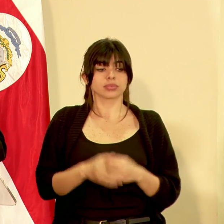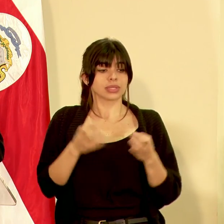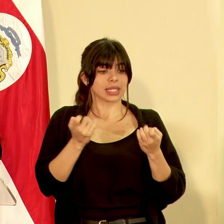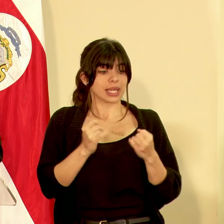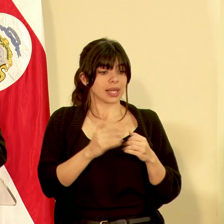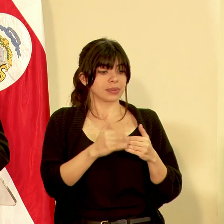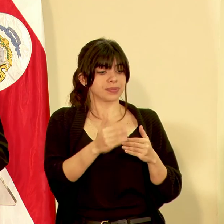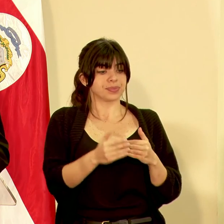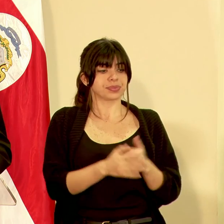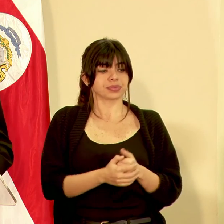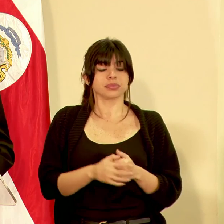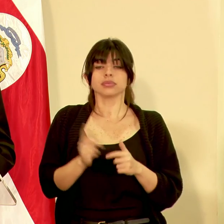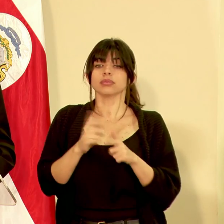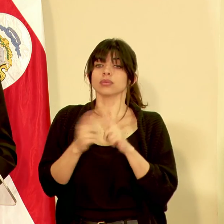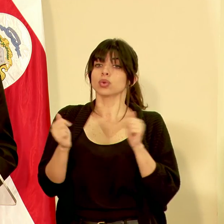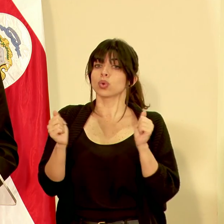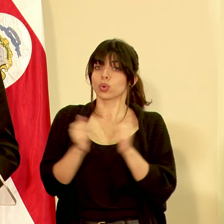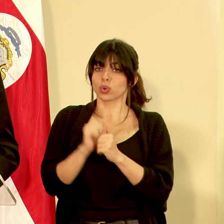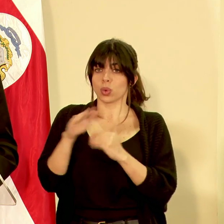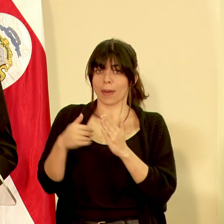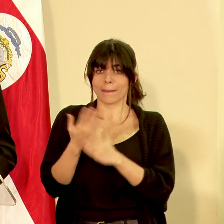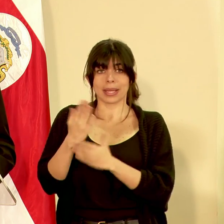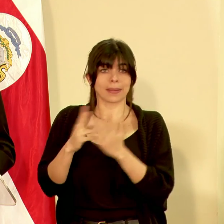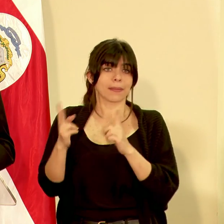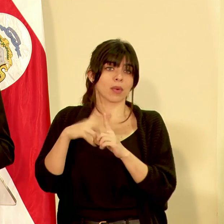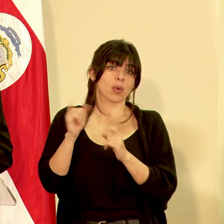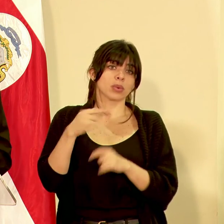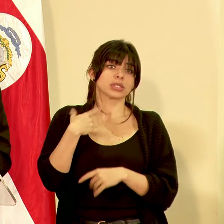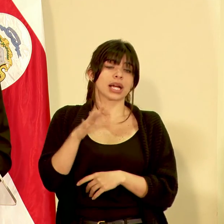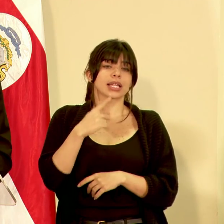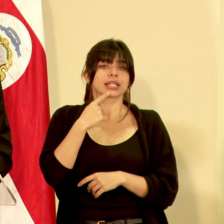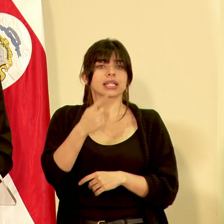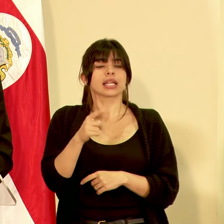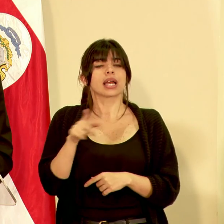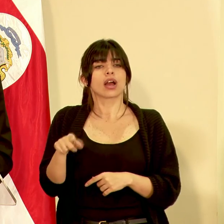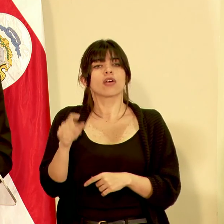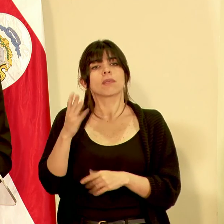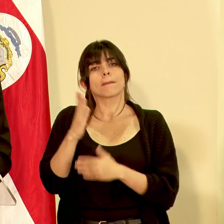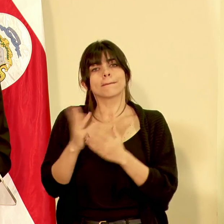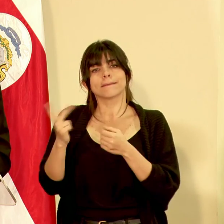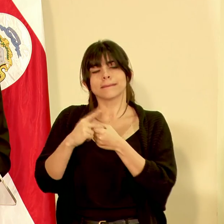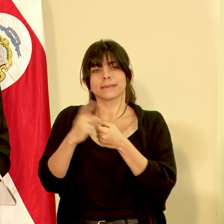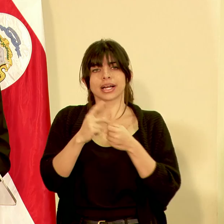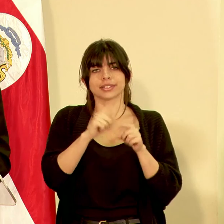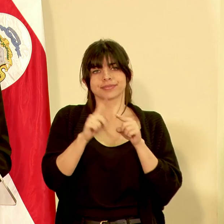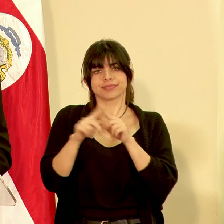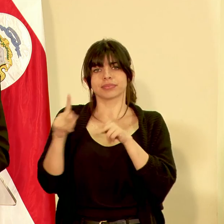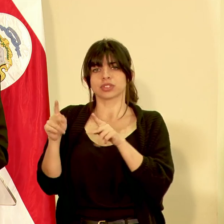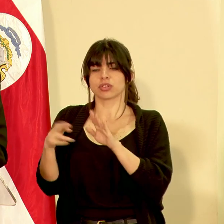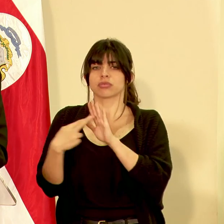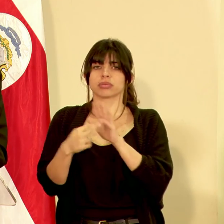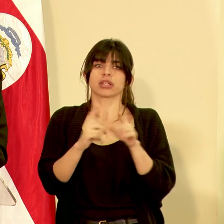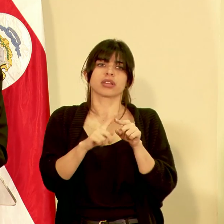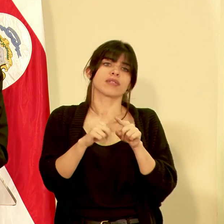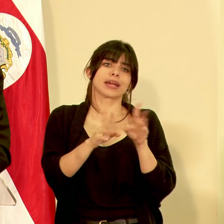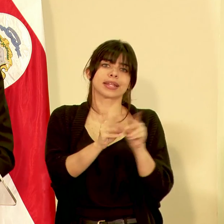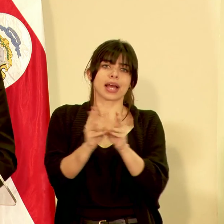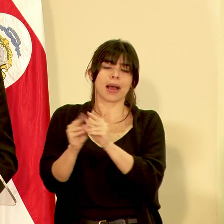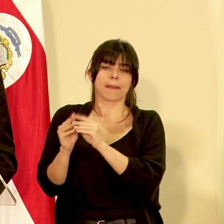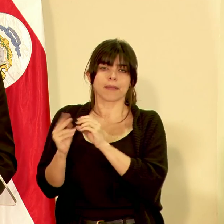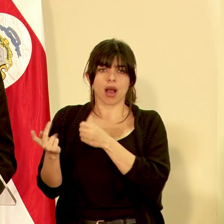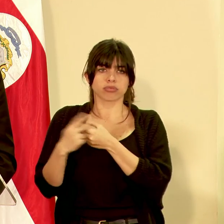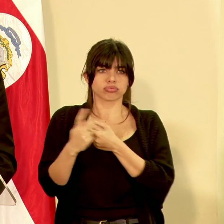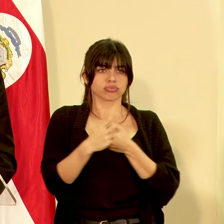pasamos entonces si fue en conjunto toda la parte de implementación como les dije fue participativo con representantes de las diferentes cámaras